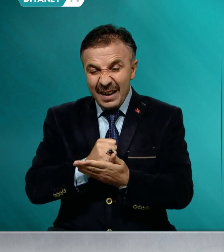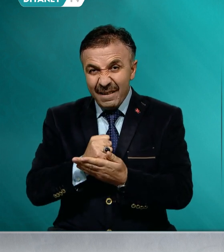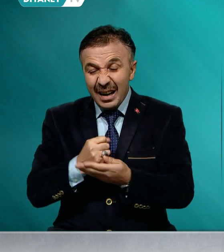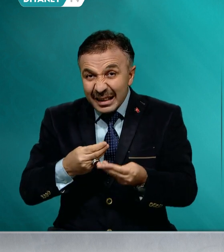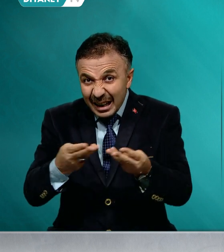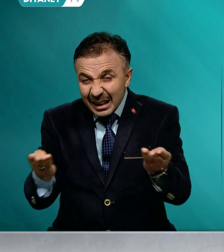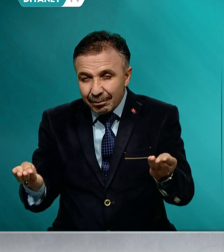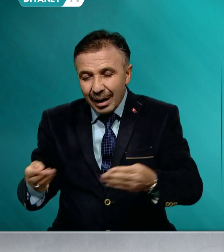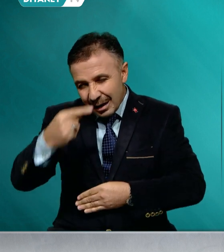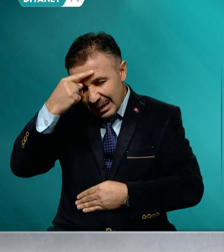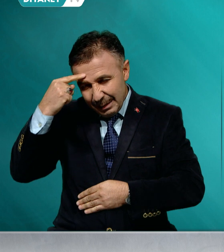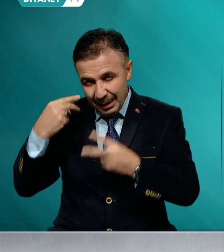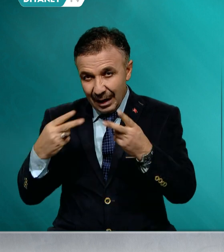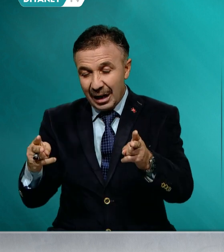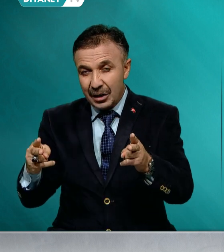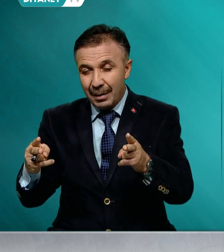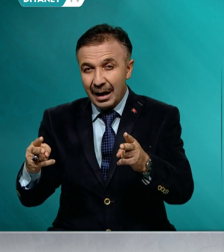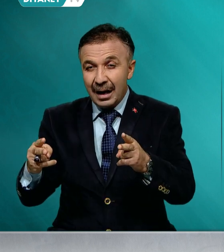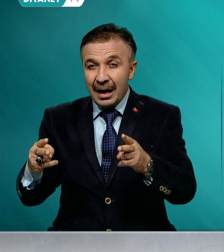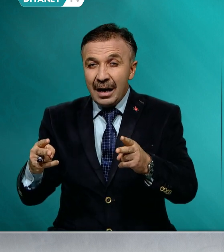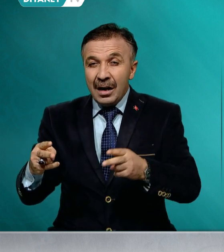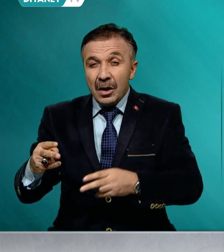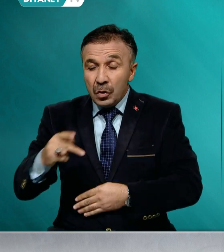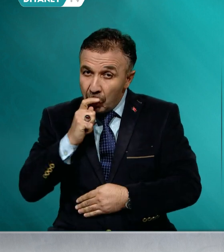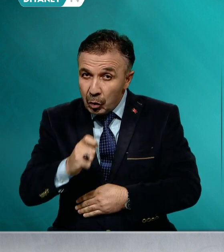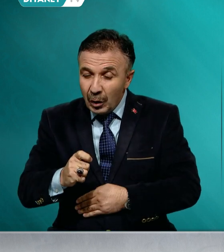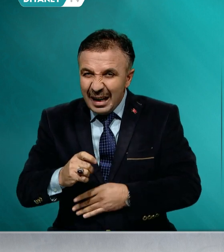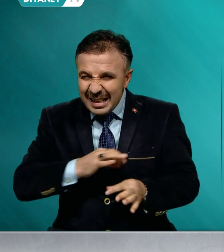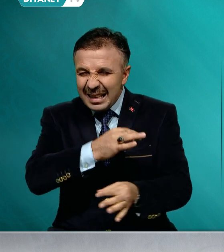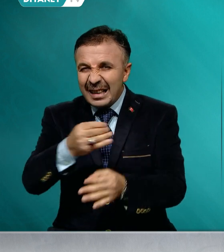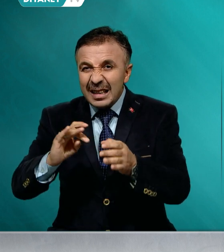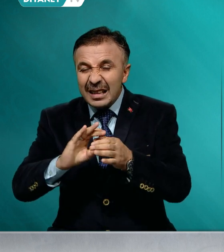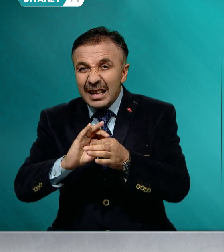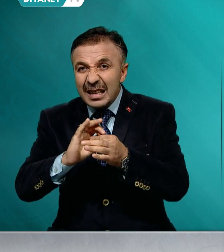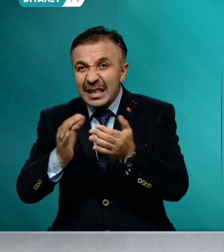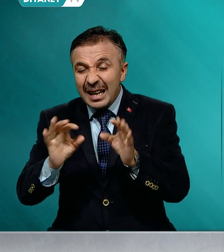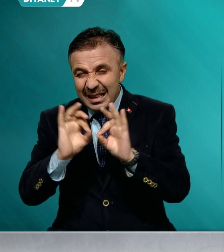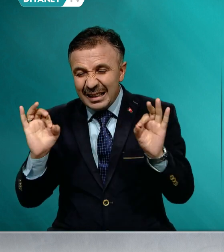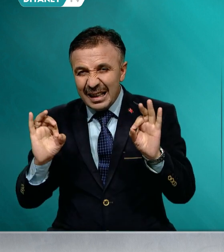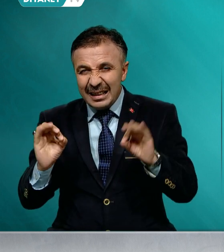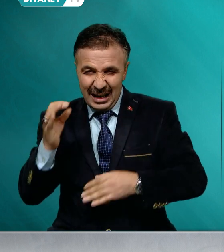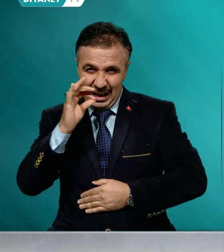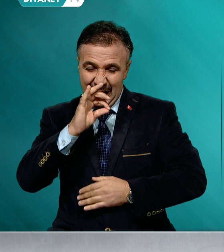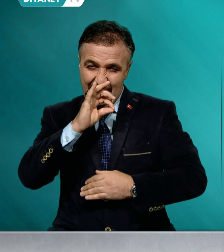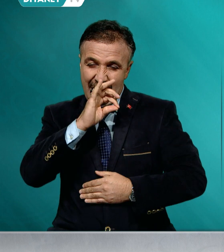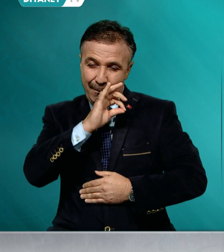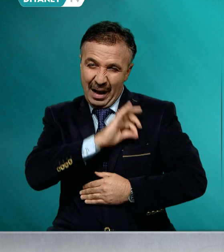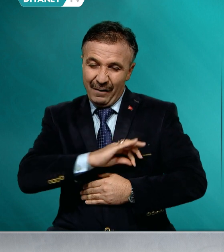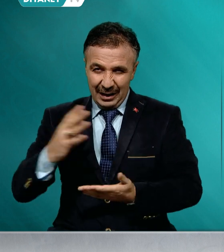insanların çaresizliklerinden menfaat devşirir. Bilhassa gençleri hedef